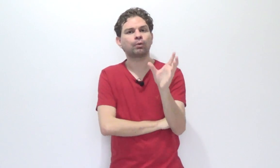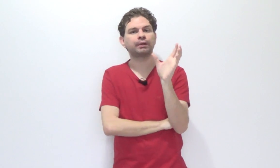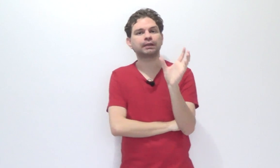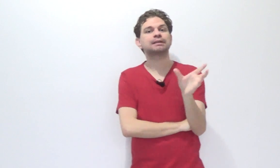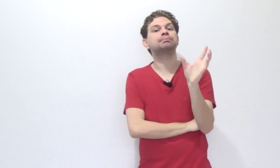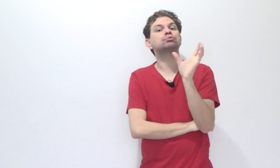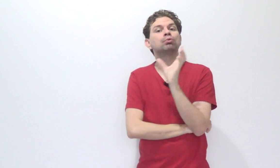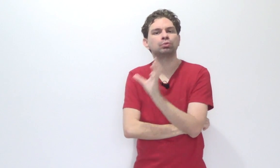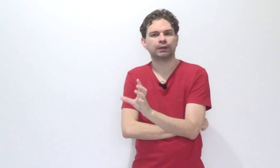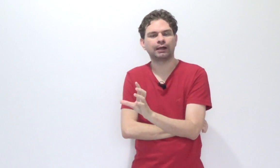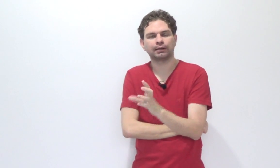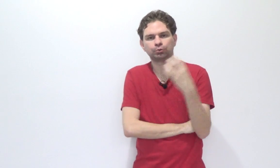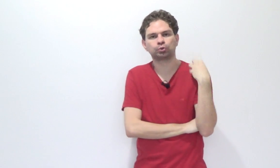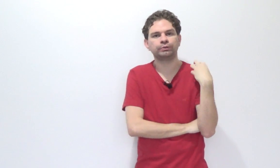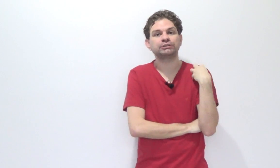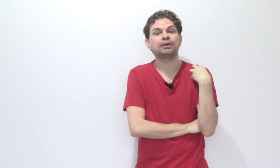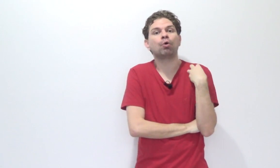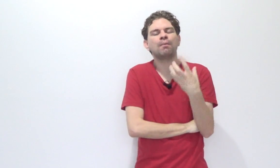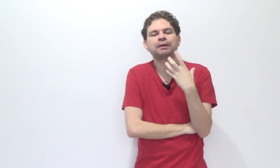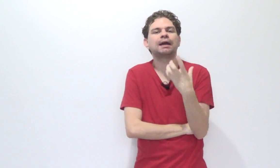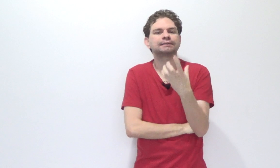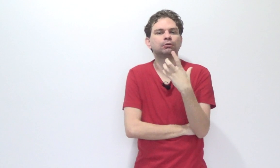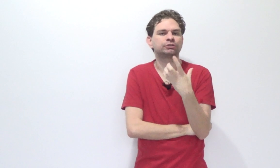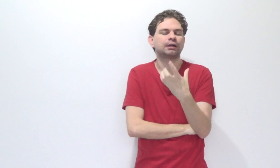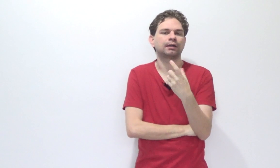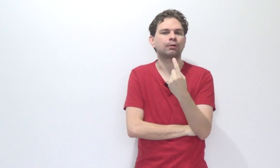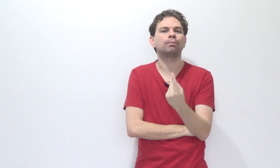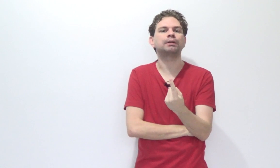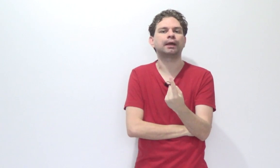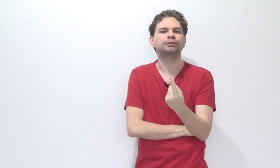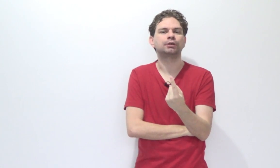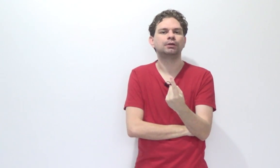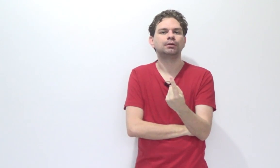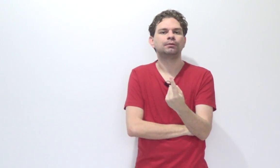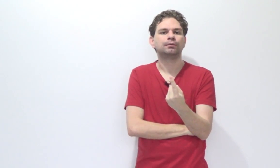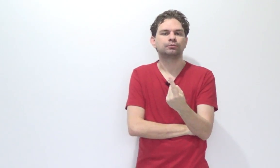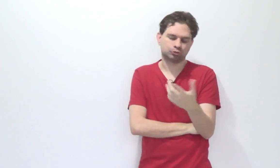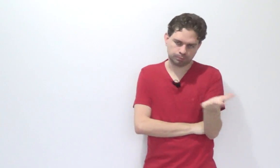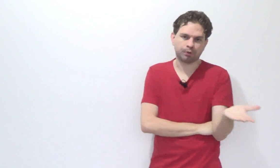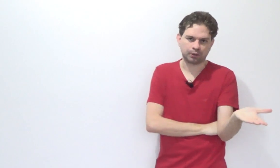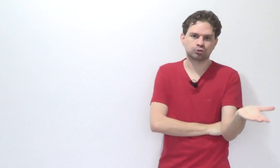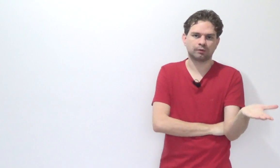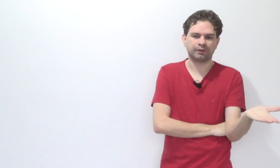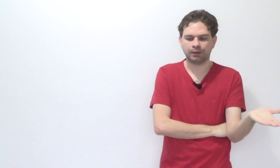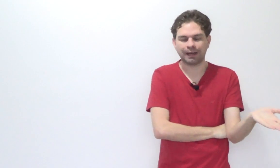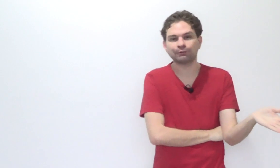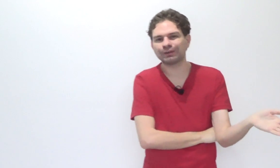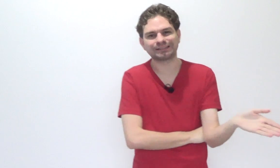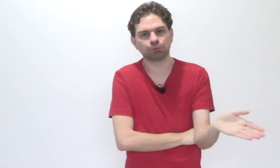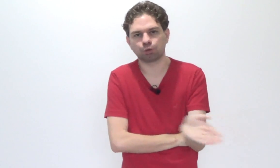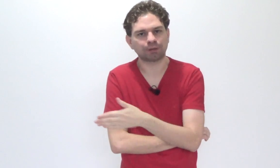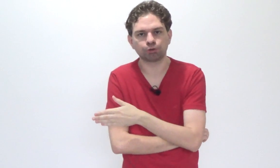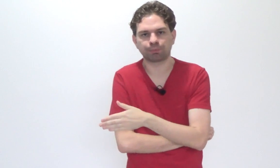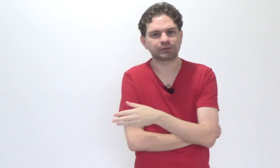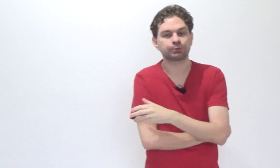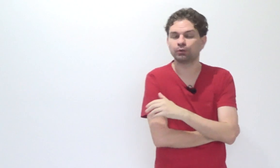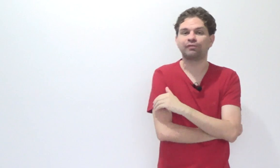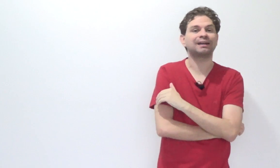competência absoluta. É aquela que o juiz tem obrigação de se declarar incompetente, podendo sofrer anulação total de processo, porque não vale